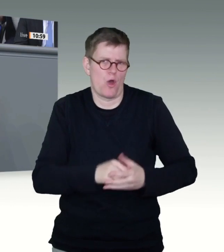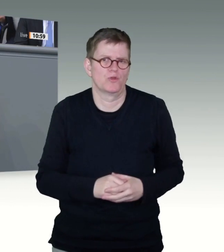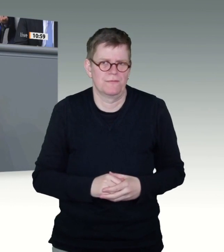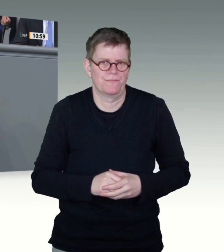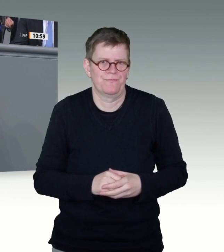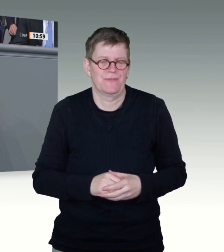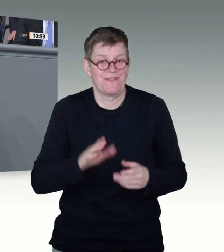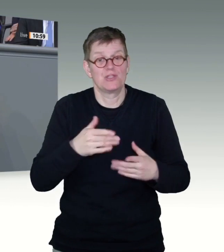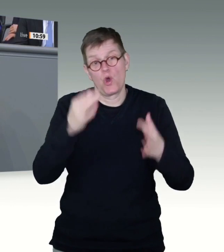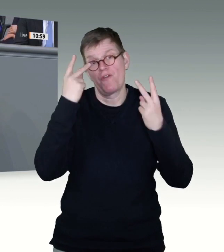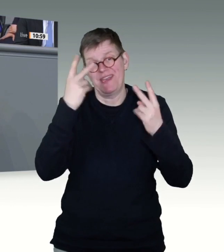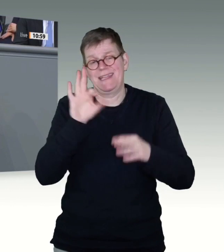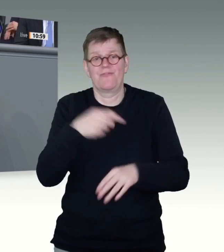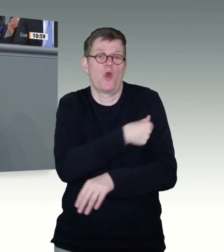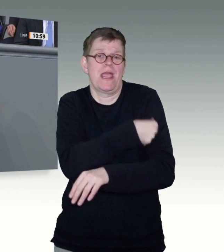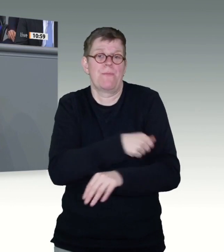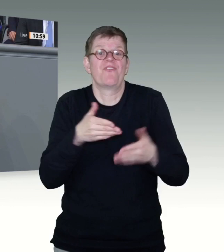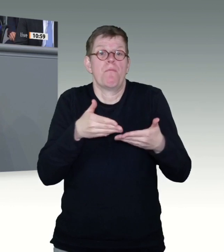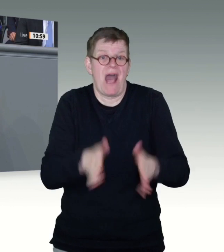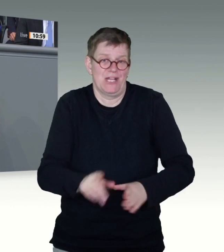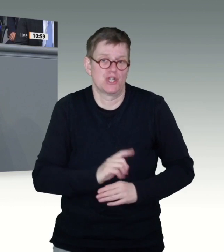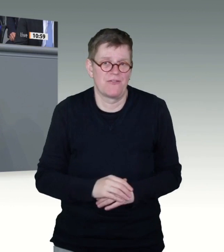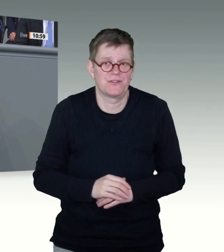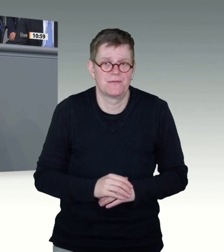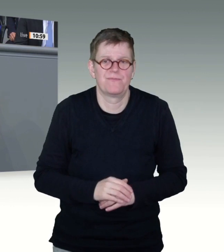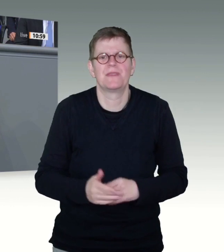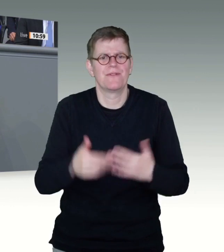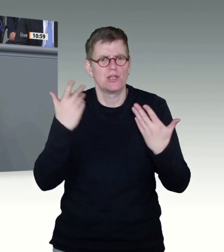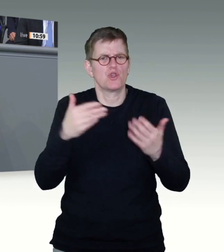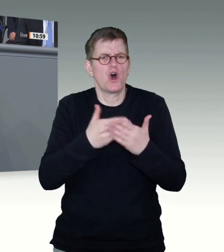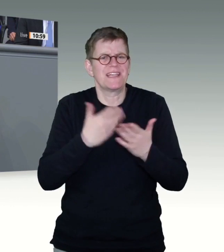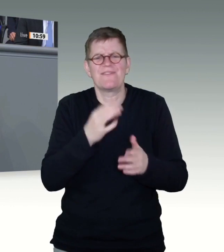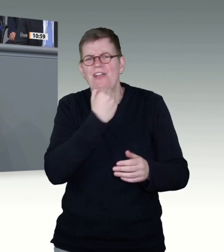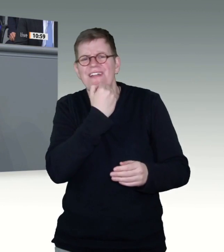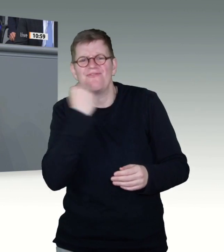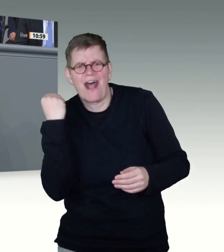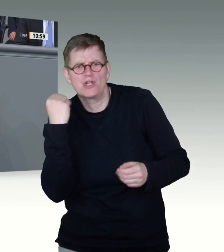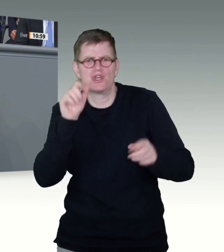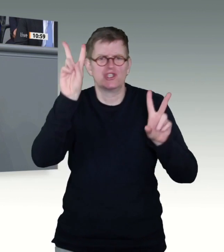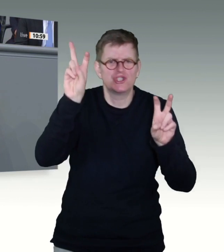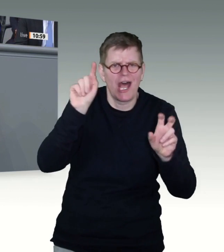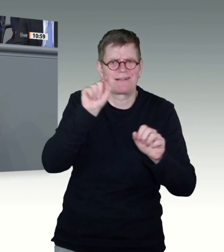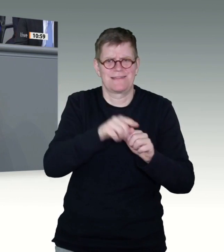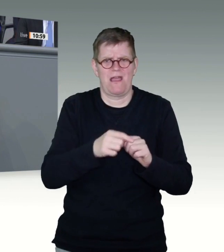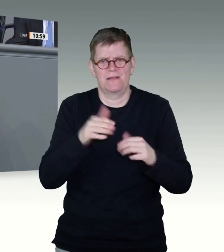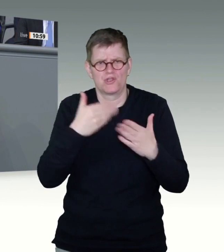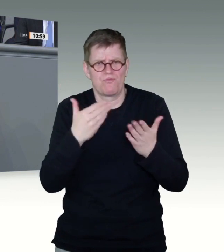von Schottland und England enthalten sogar sehr gute Nachrichten. Wenn das Risiko für über 80-jährige Empfänger für eine